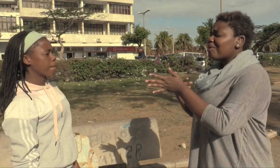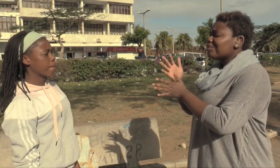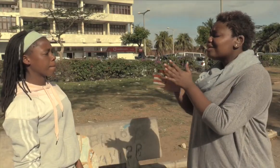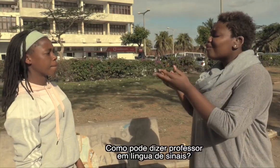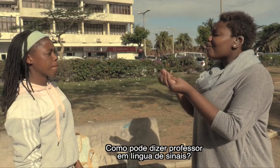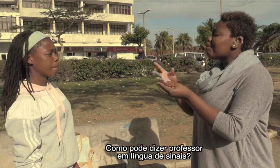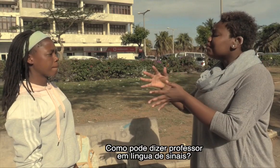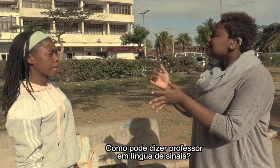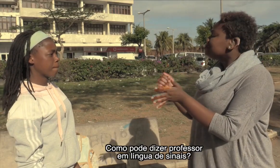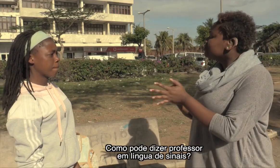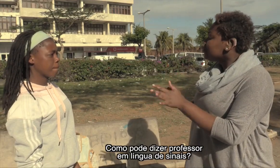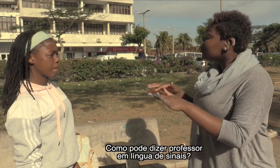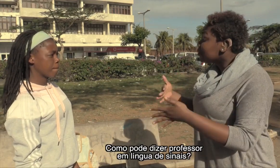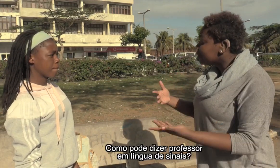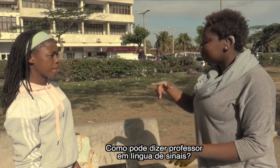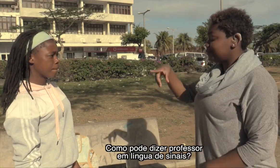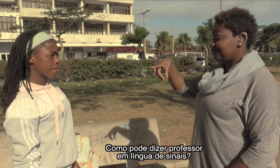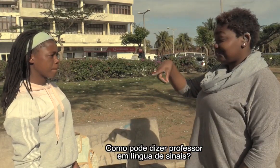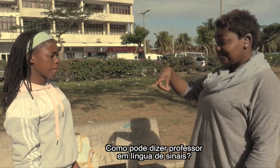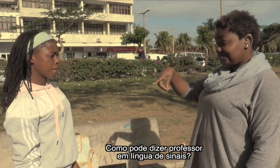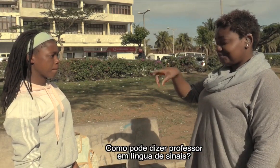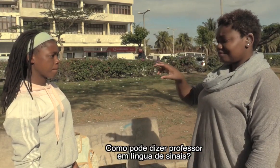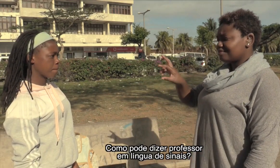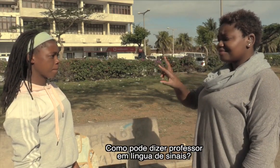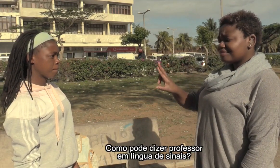Como pode dizer professor em Língua de Sinais?